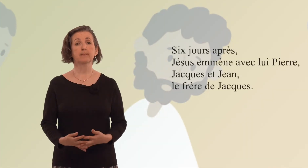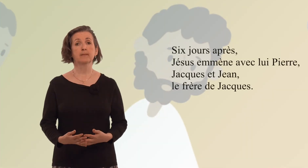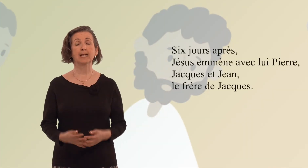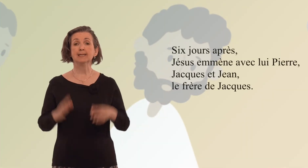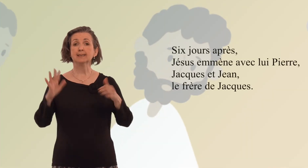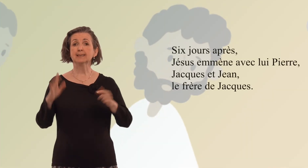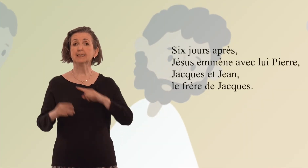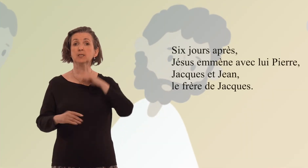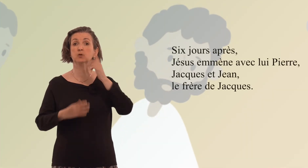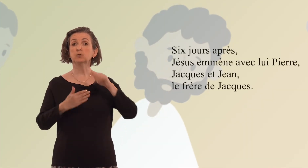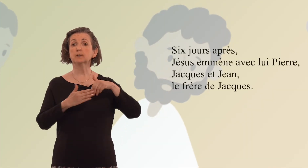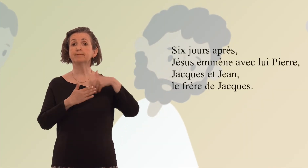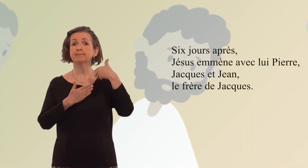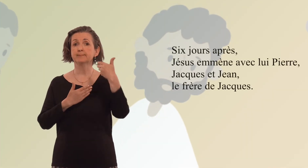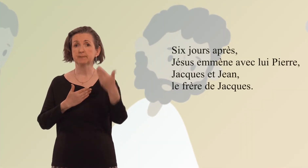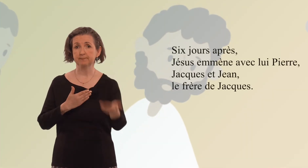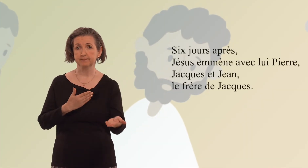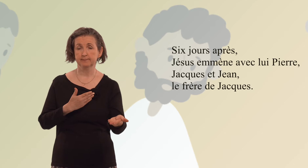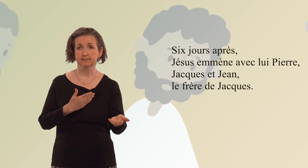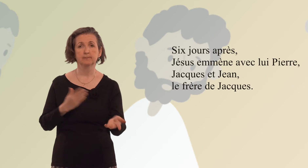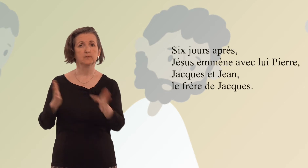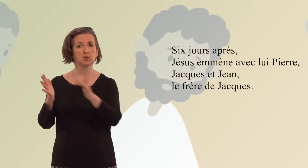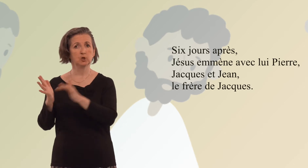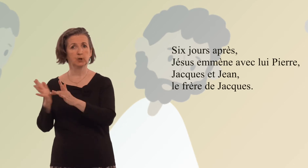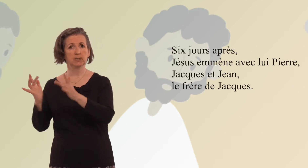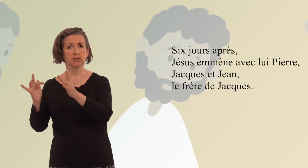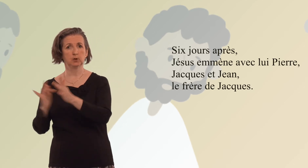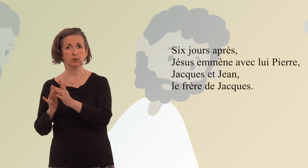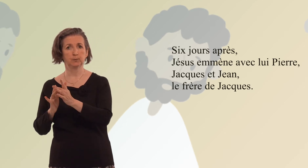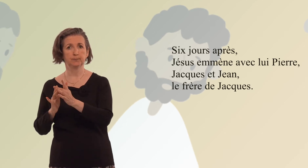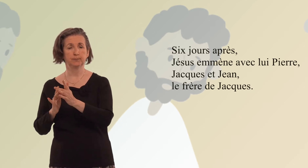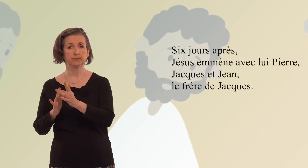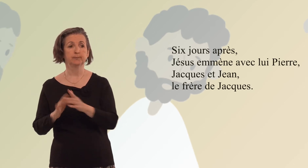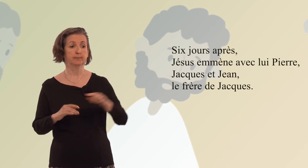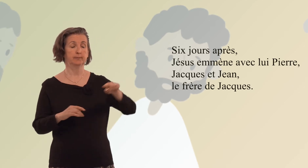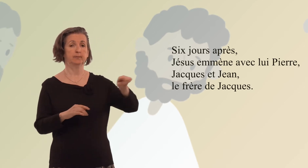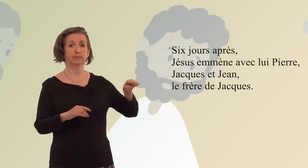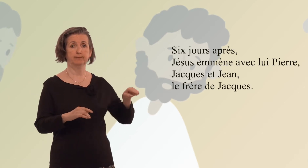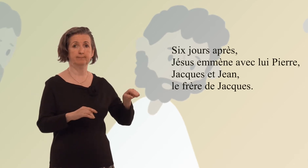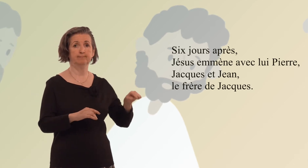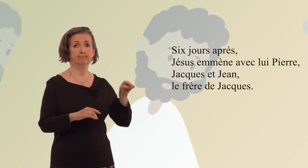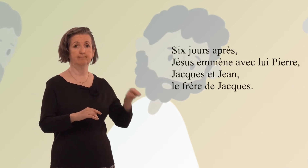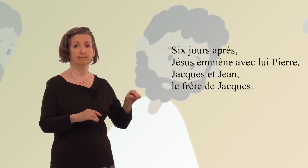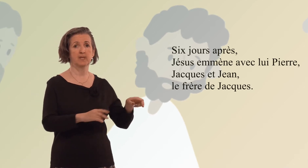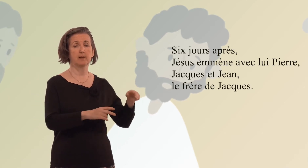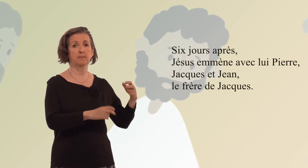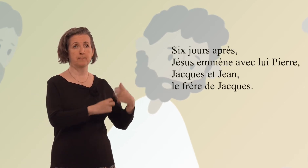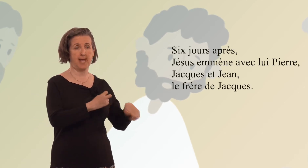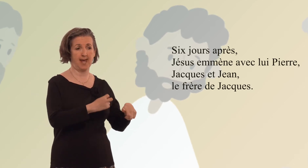6 jours après, Jésus emmène avec lui Pierre, Jacques et Jean,